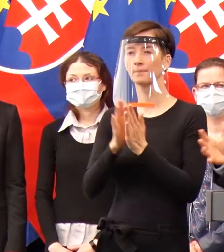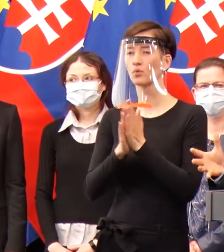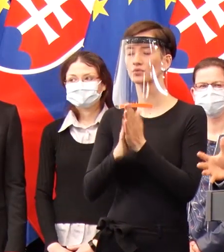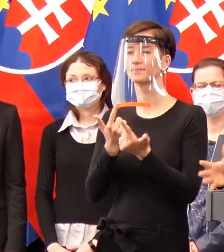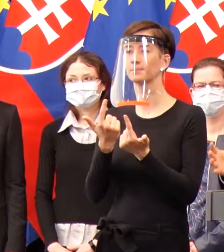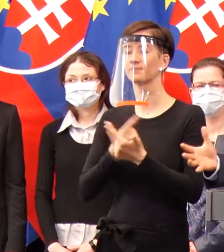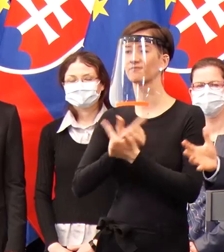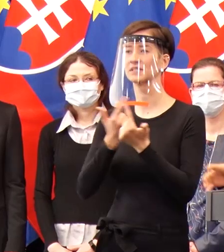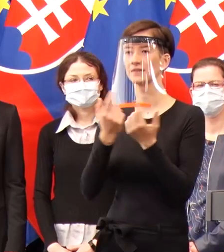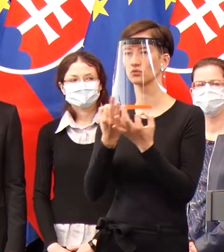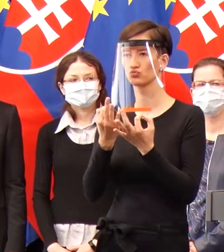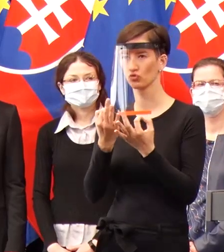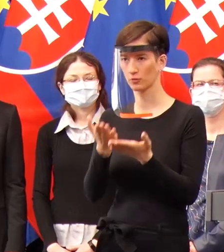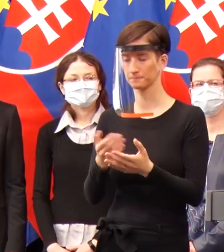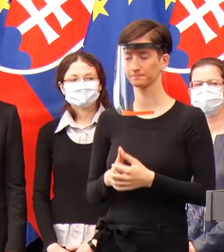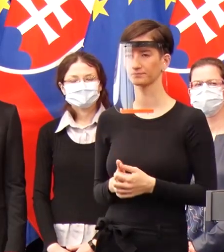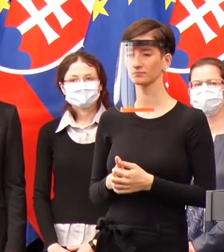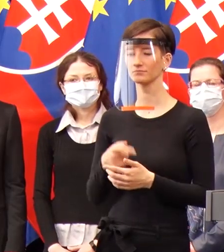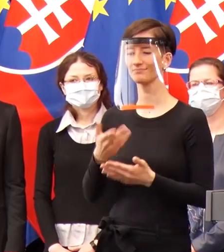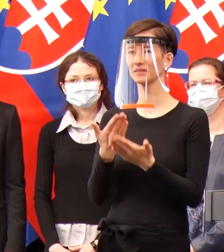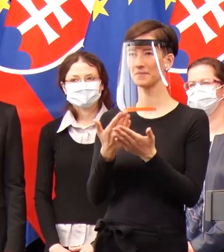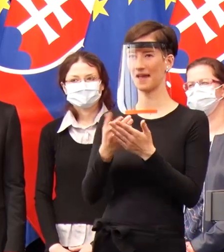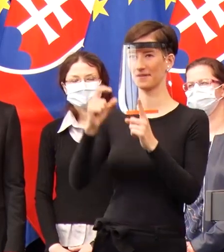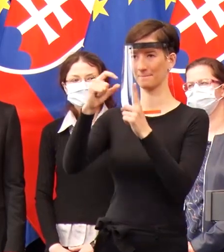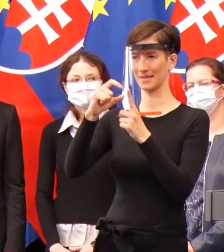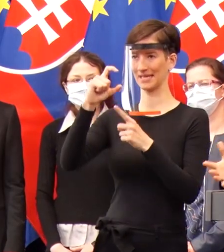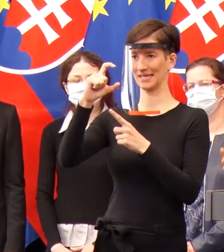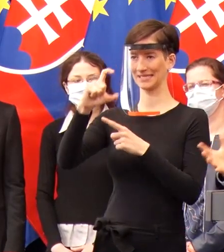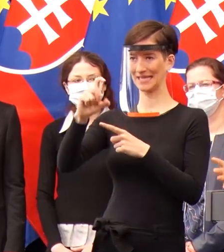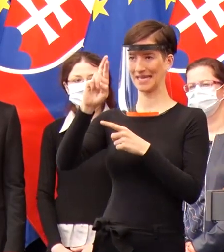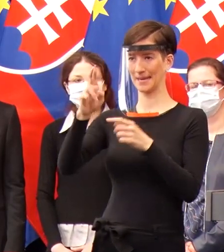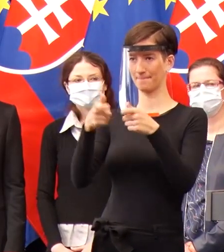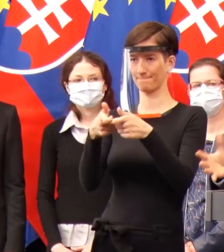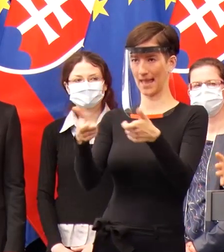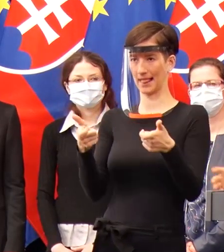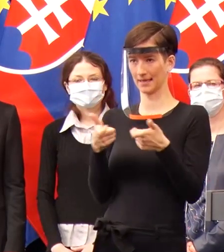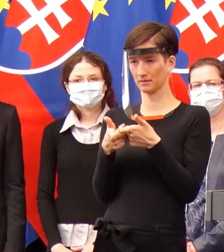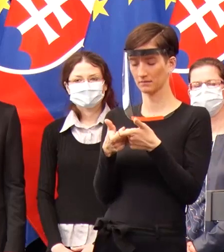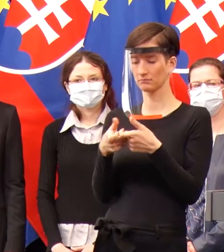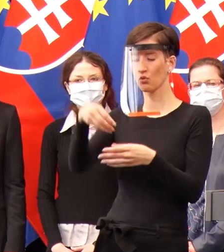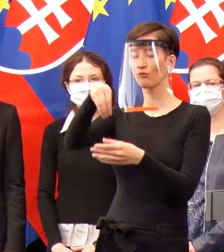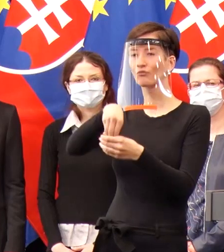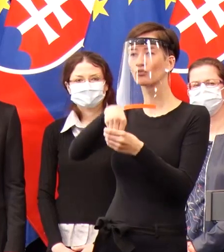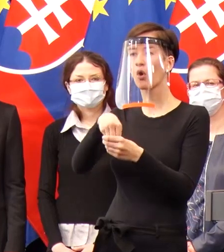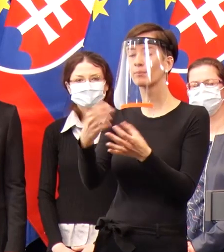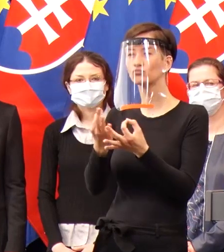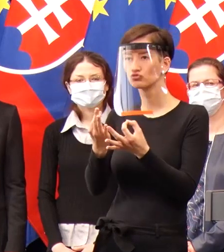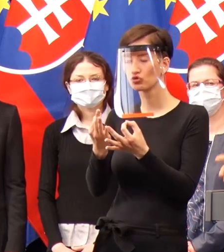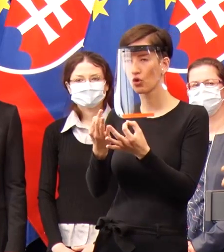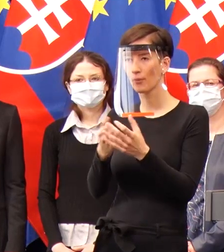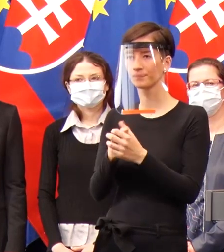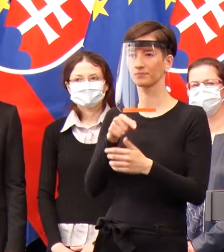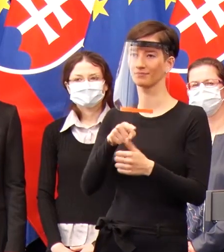PCR sada, alebo taký set, sa sklada z takých kľúčových komponentov, ktoré sú